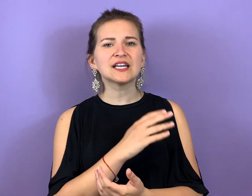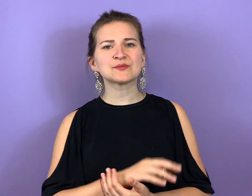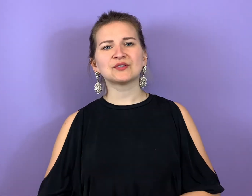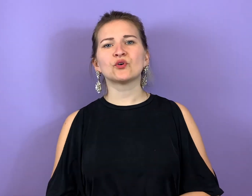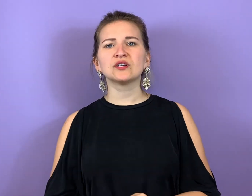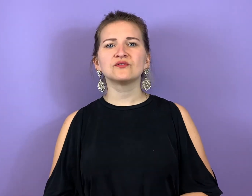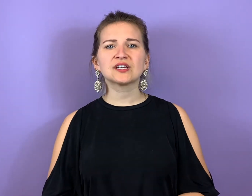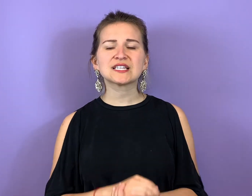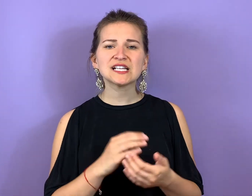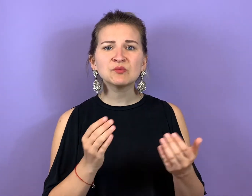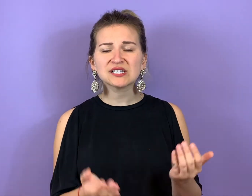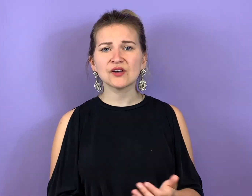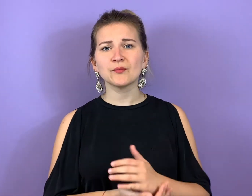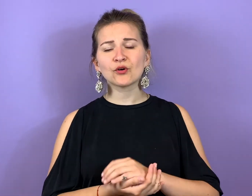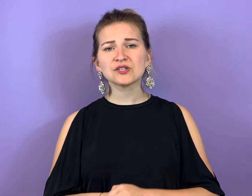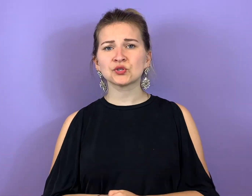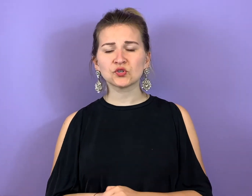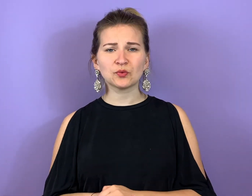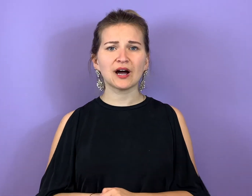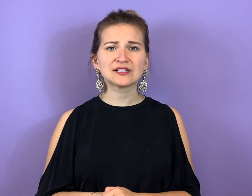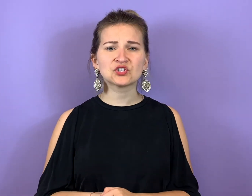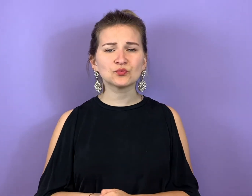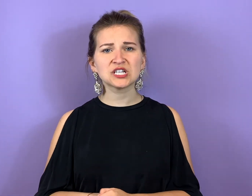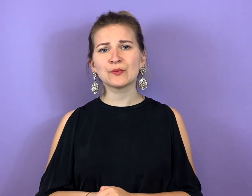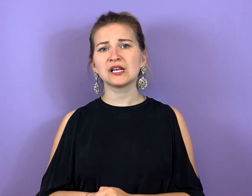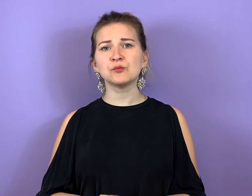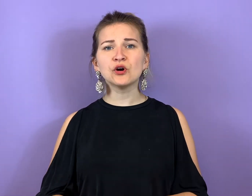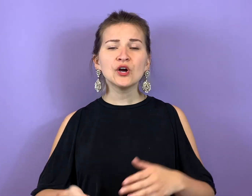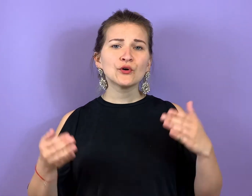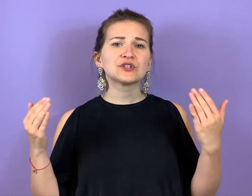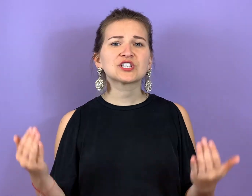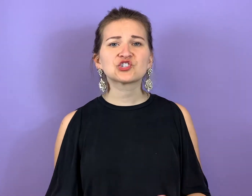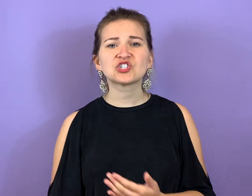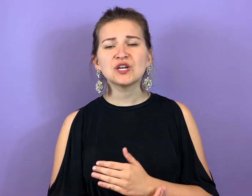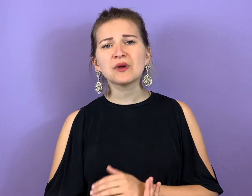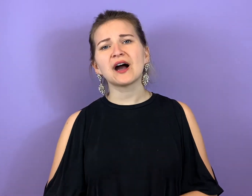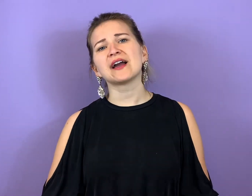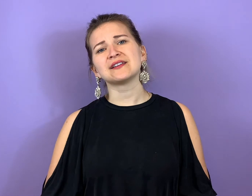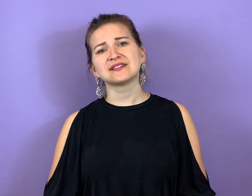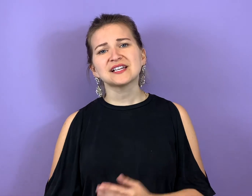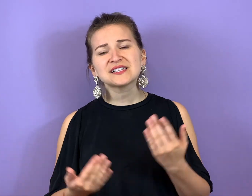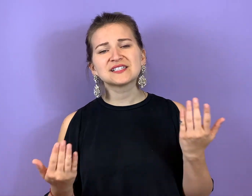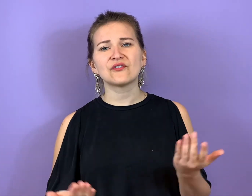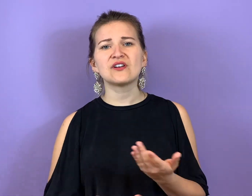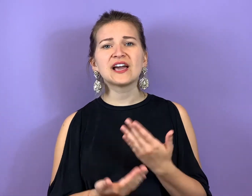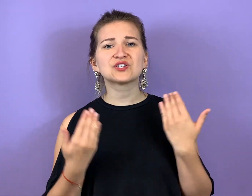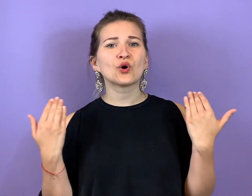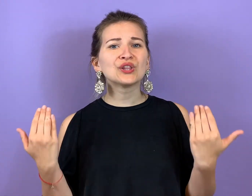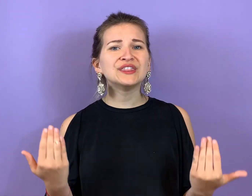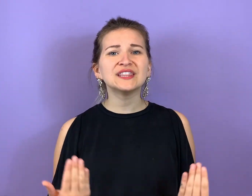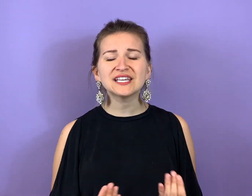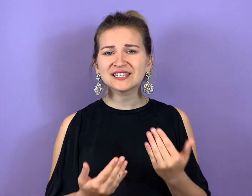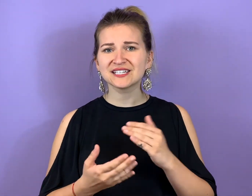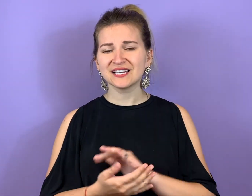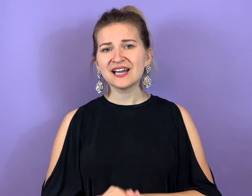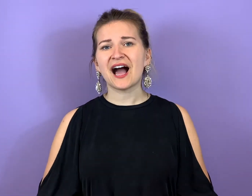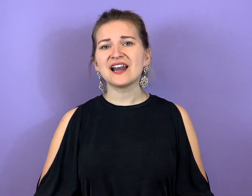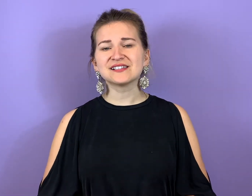jetzt mal einen neuen Weg, ich lasse mich jetzt einfach mal kostenlos beraten zum Thema Liebe und ich gestehe mir ein, dass ich da vielleicht noch nicht alles